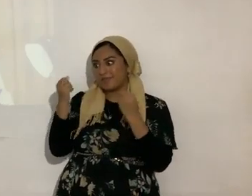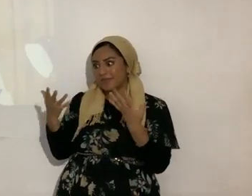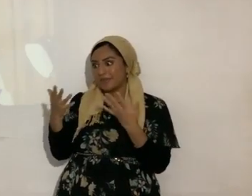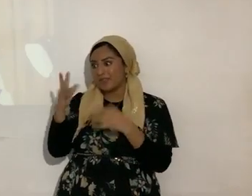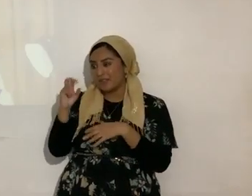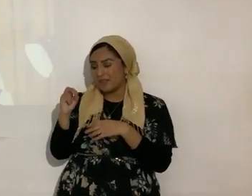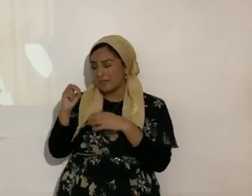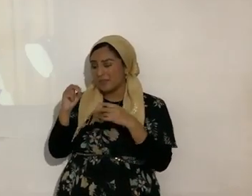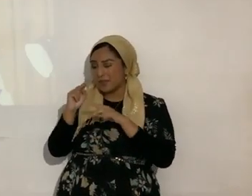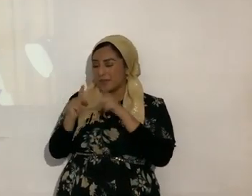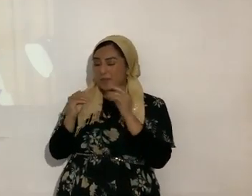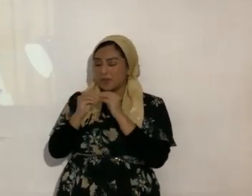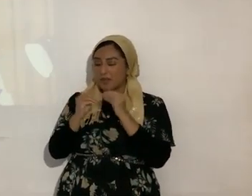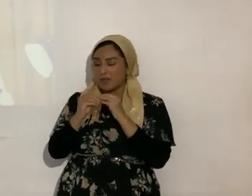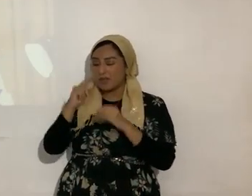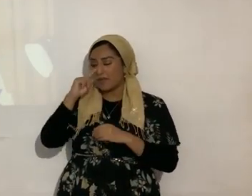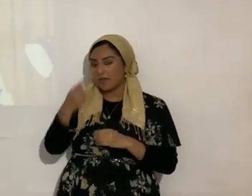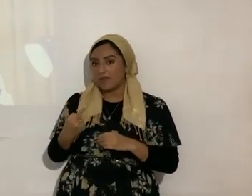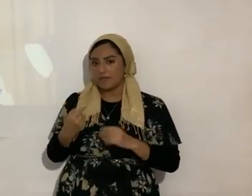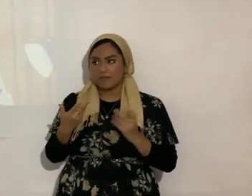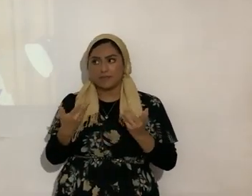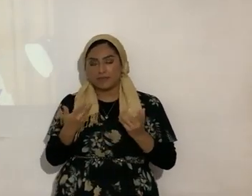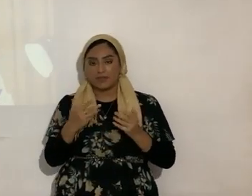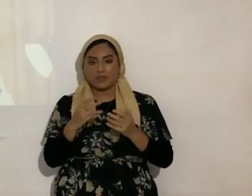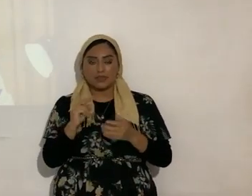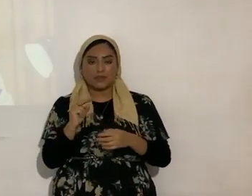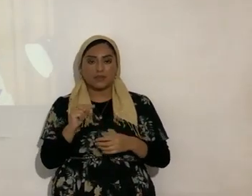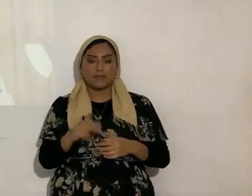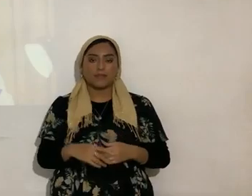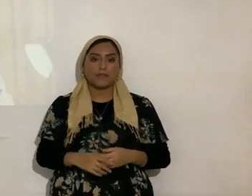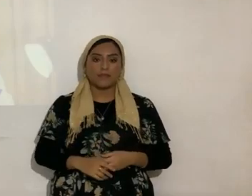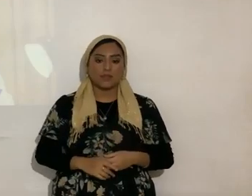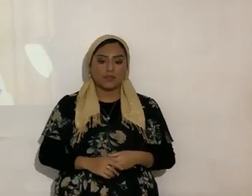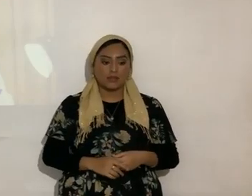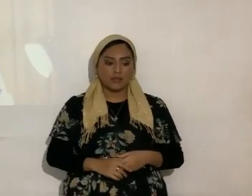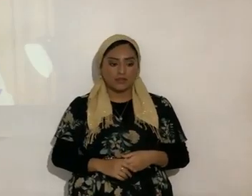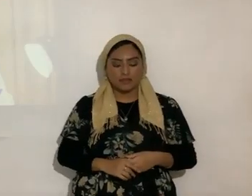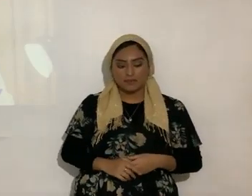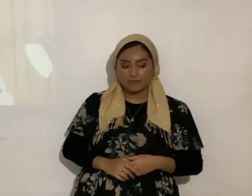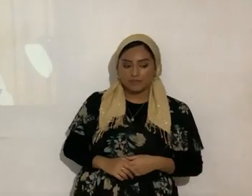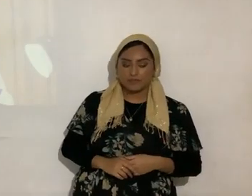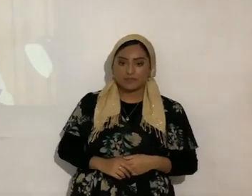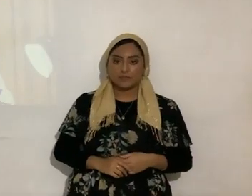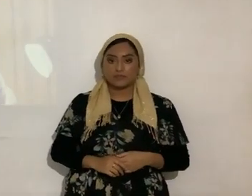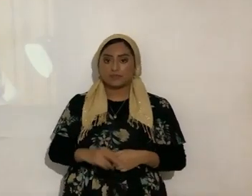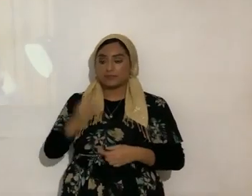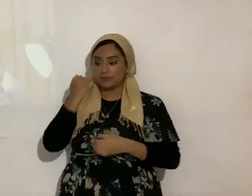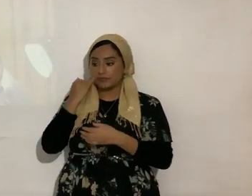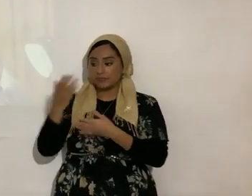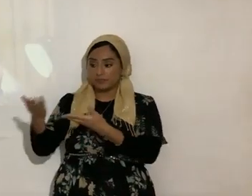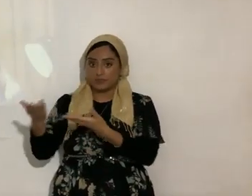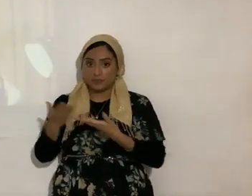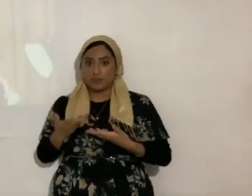30 hermanos más entonces ¿cómo sería eso? ¿no? por acá me pone un papel me da un papel